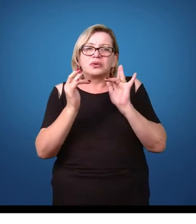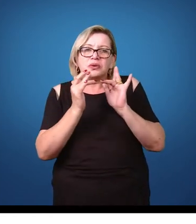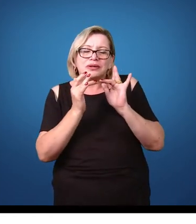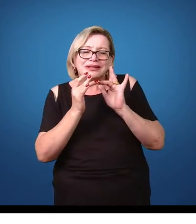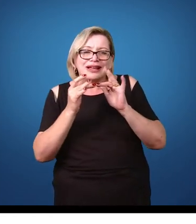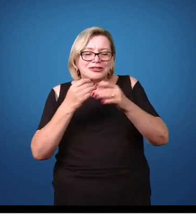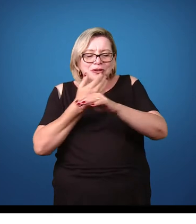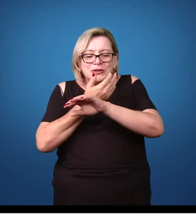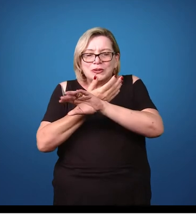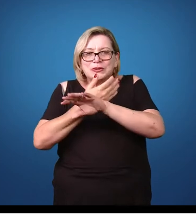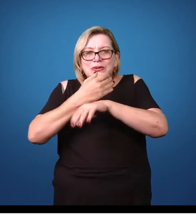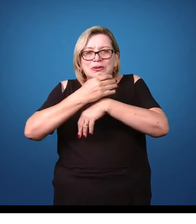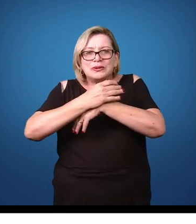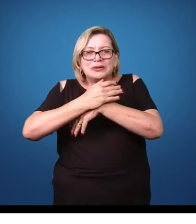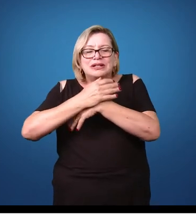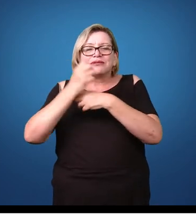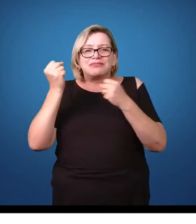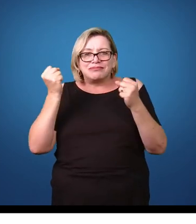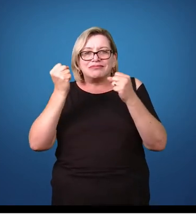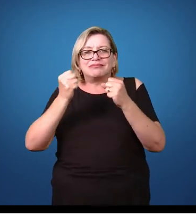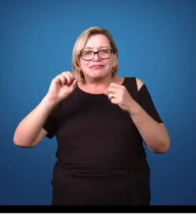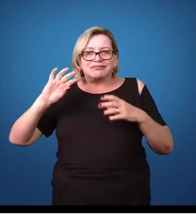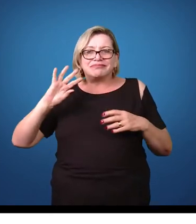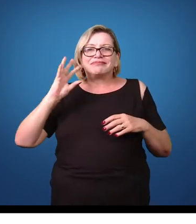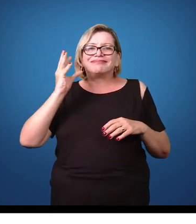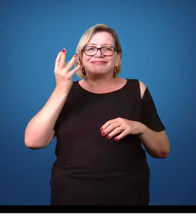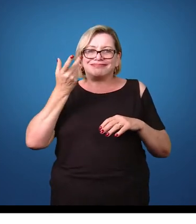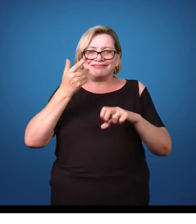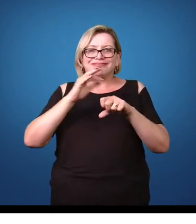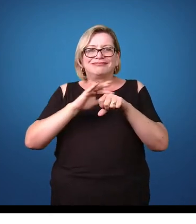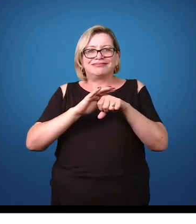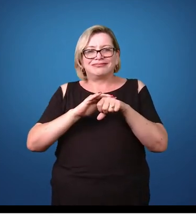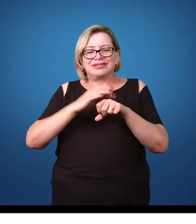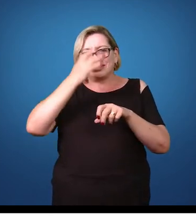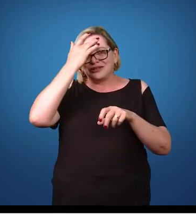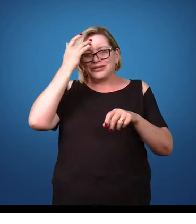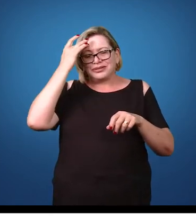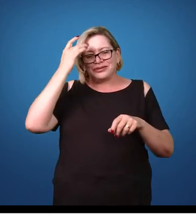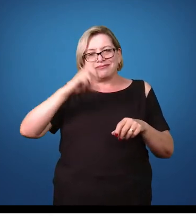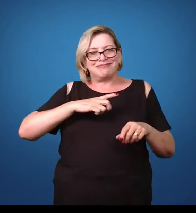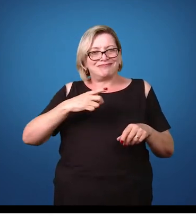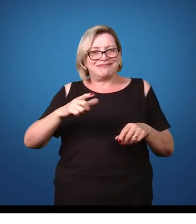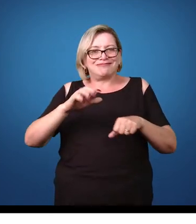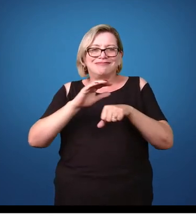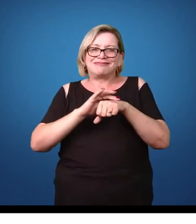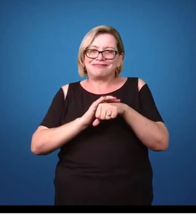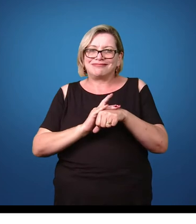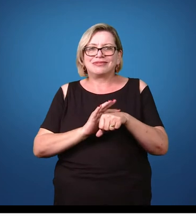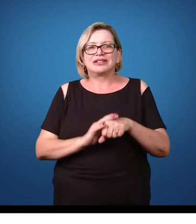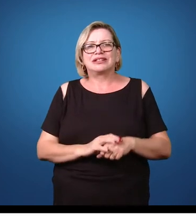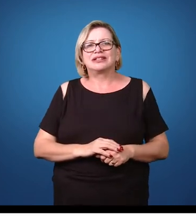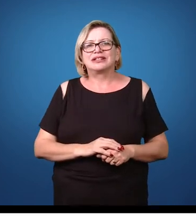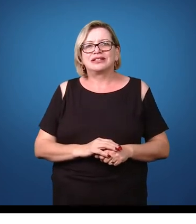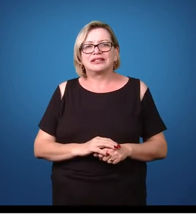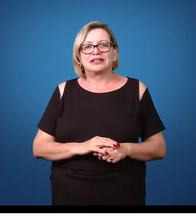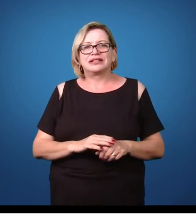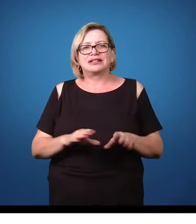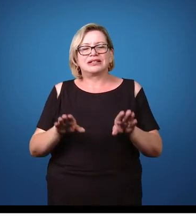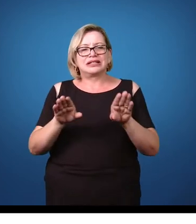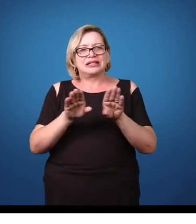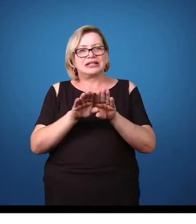contato da pele muitas vezes pode também levar a transmissão para uma pessoa que anteriormente não tinha o ácaro.